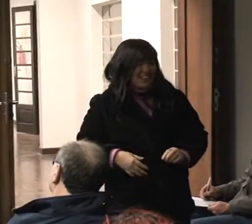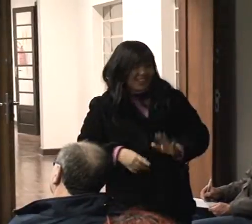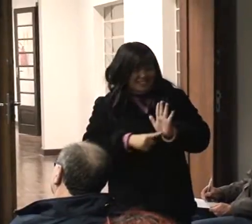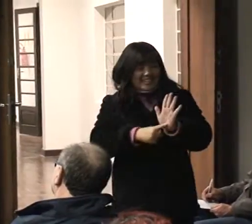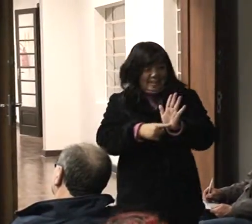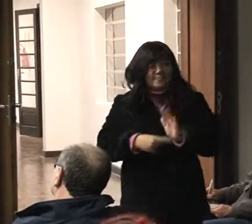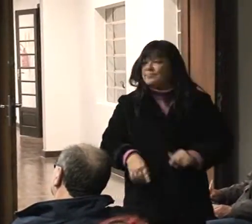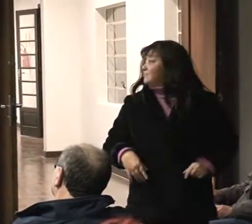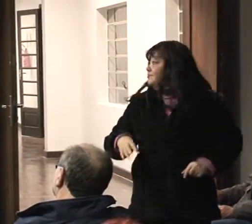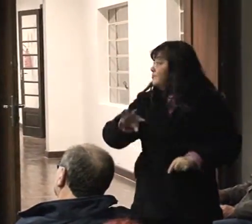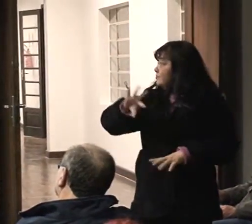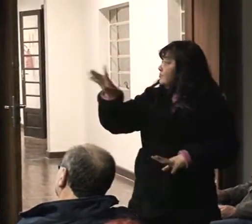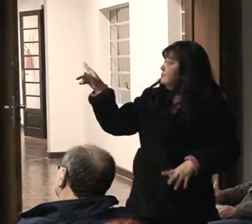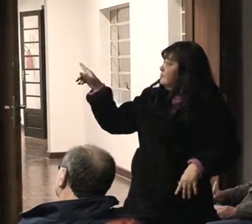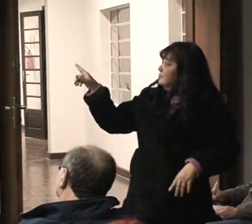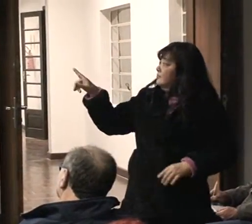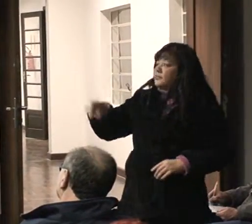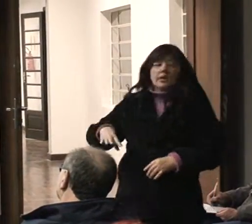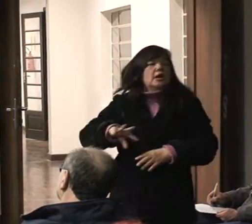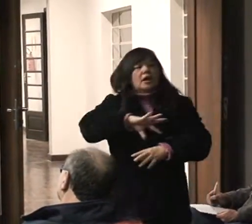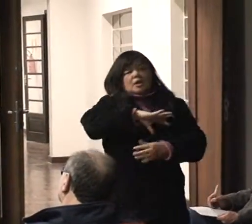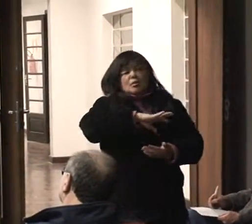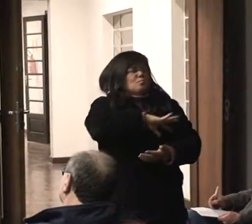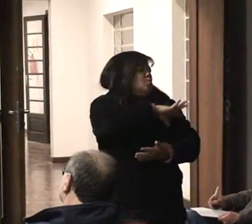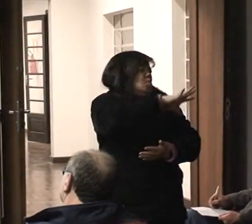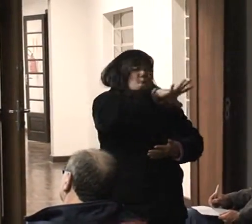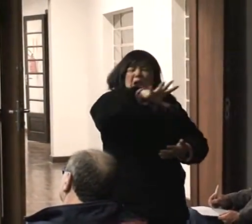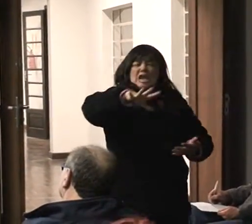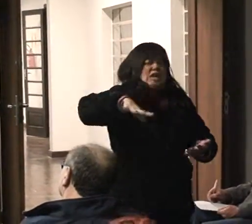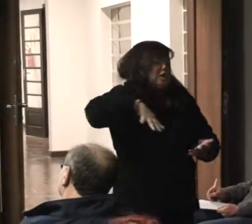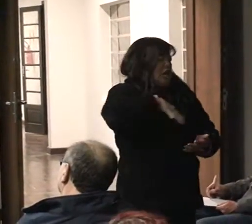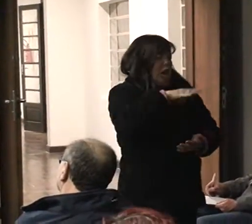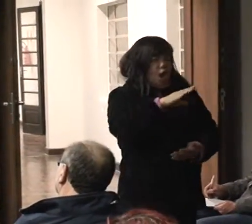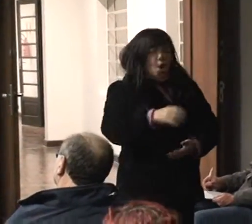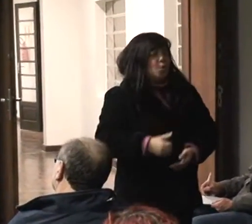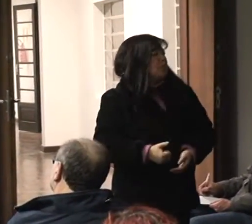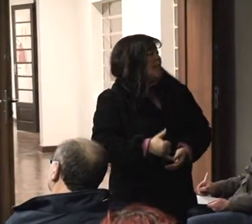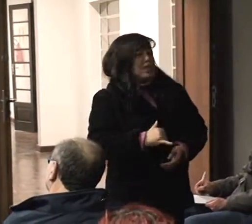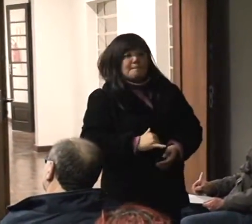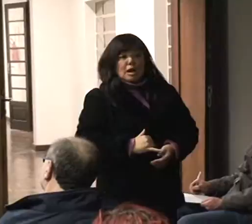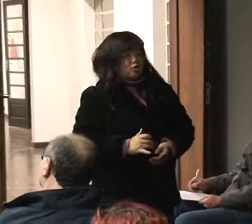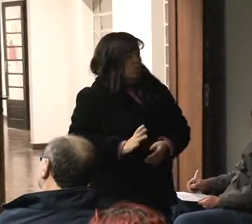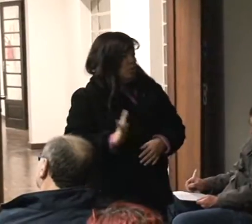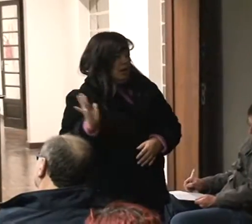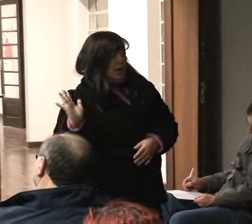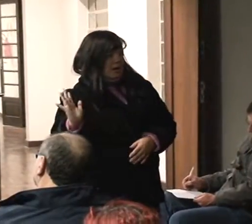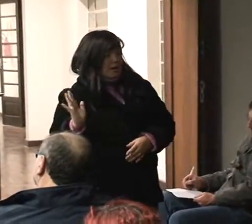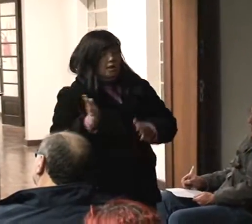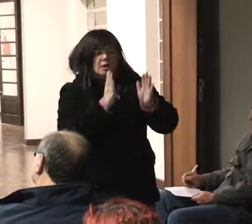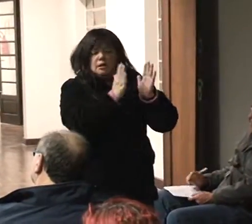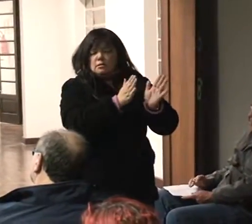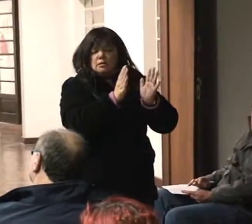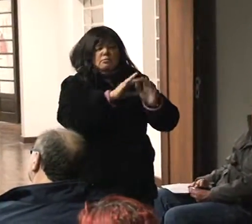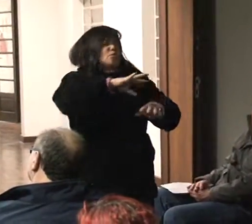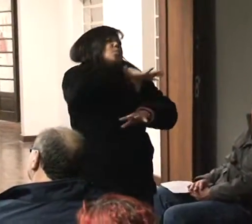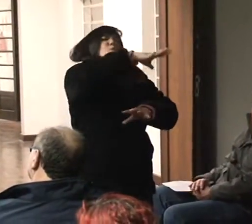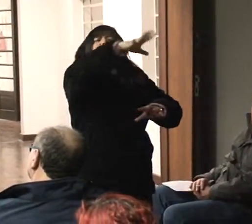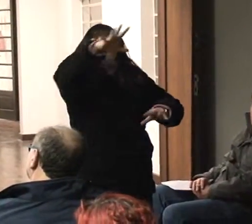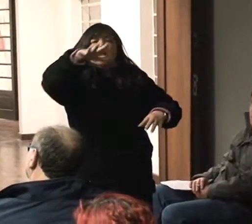ainda. E ele não traz dados ainda concretos sobre a efetividade de todos esses mecanismos. Então ele